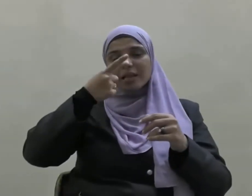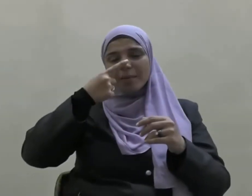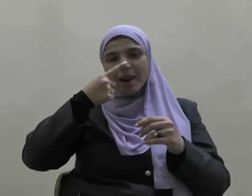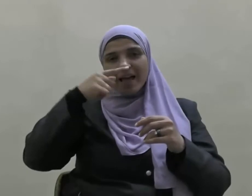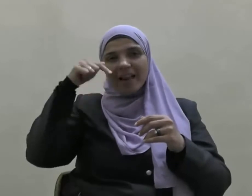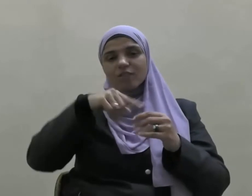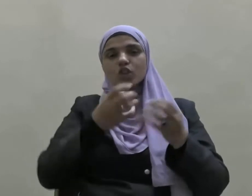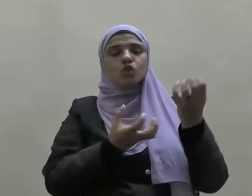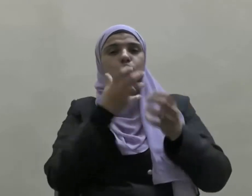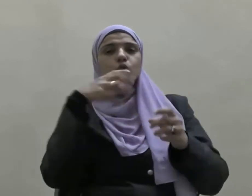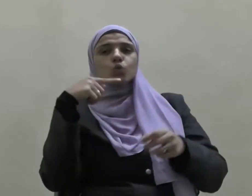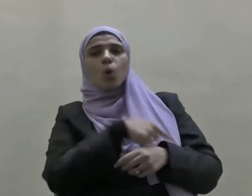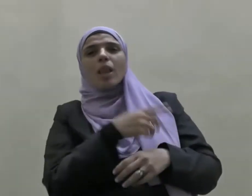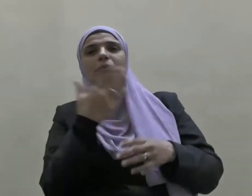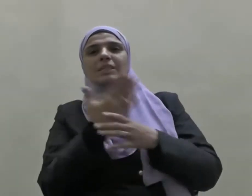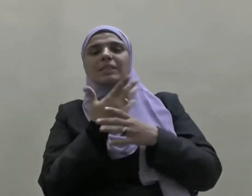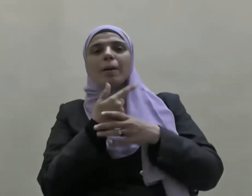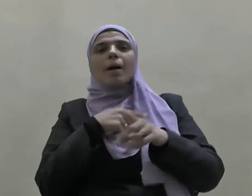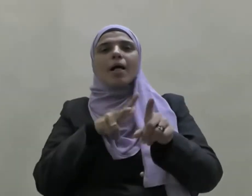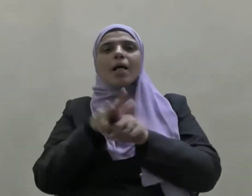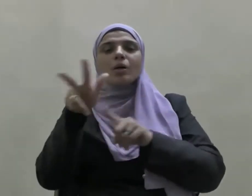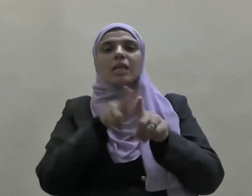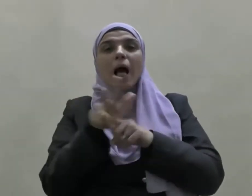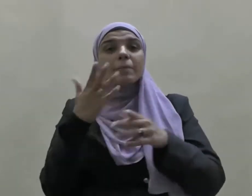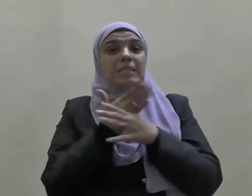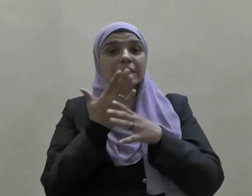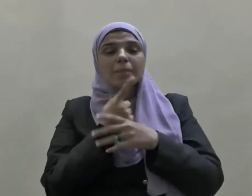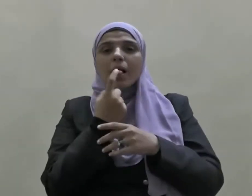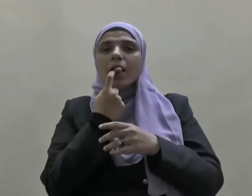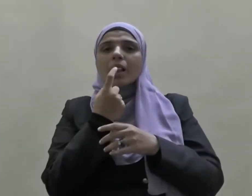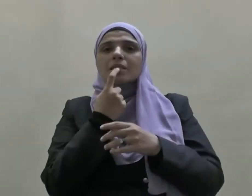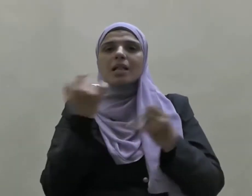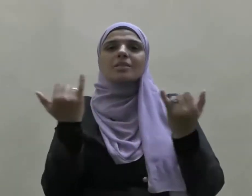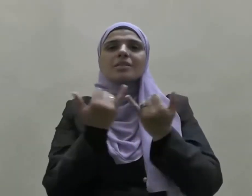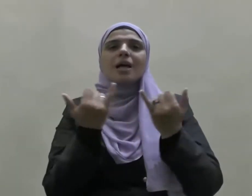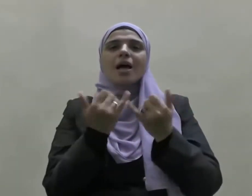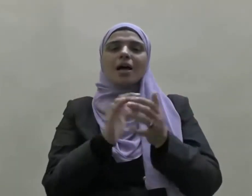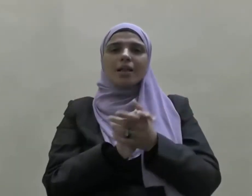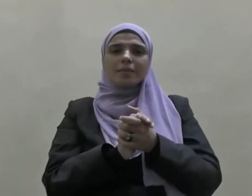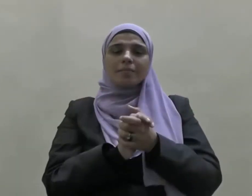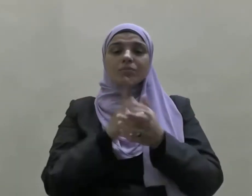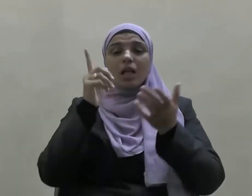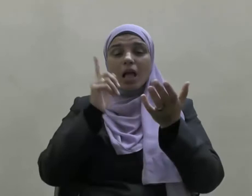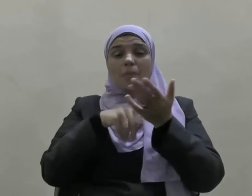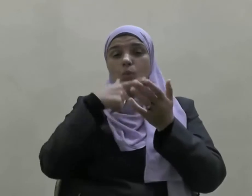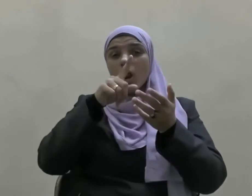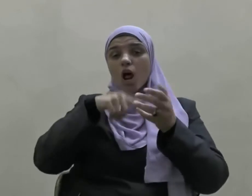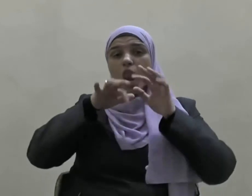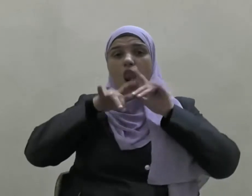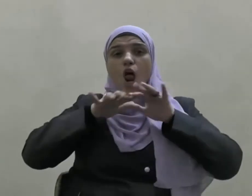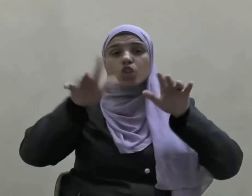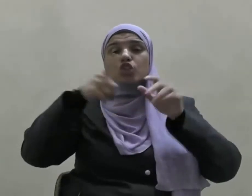جهنم إلا حصائد ألسنتهم إن نشر الشائعات